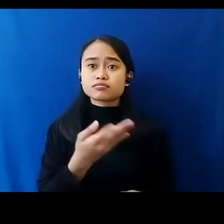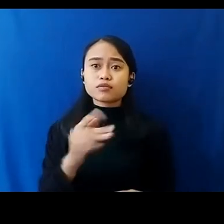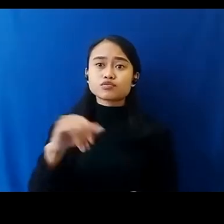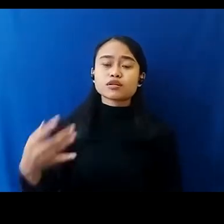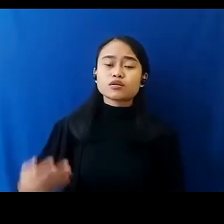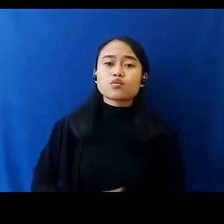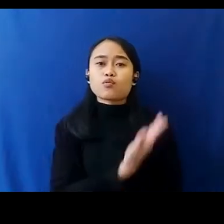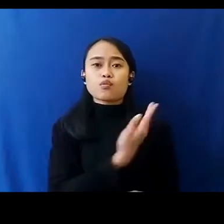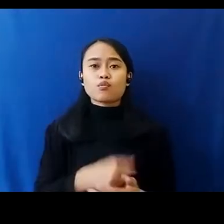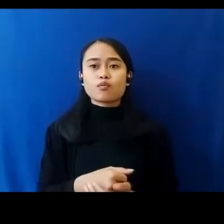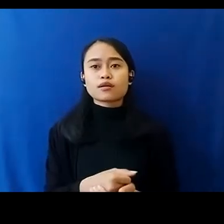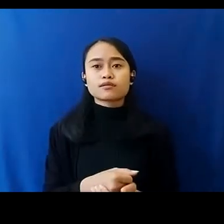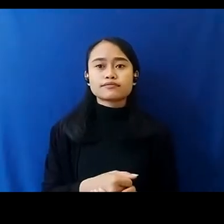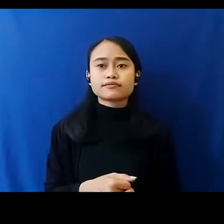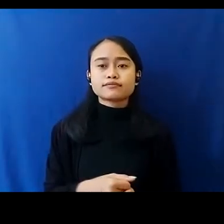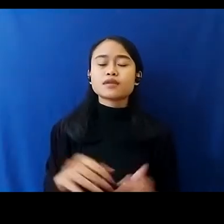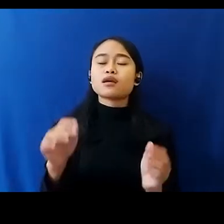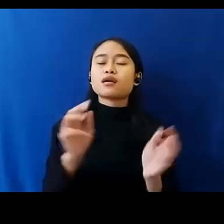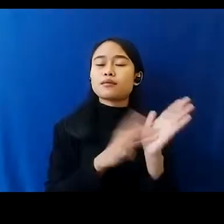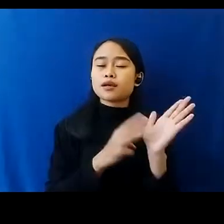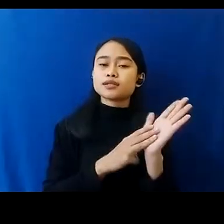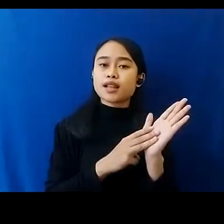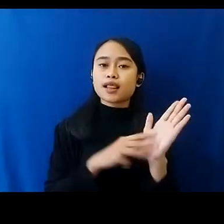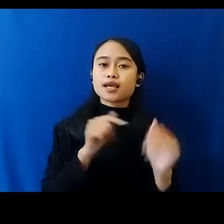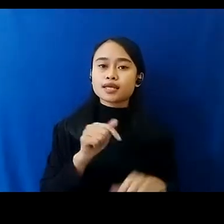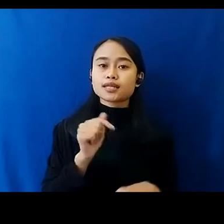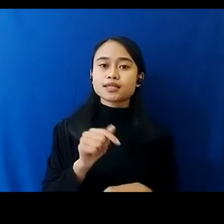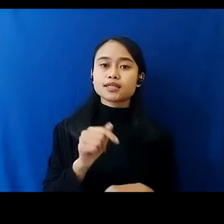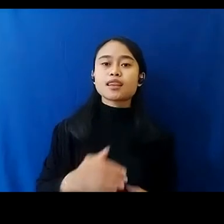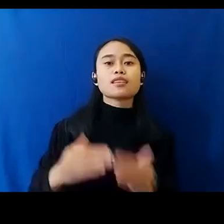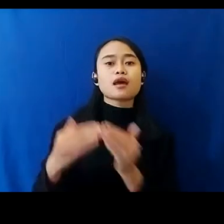Tentu Saja Persoalan Ini Akan Menjadi Tanggung